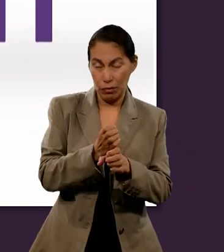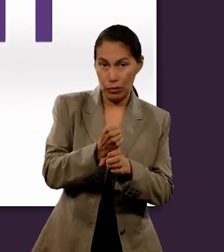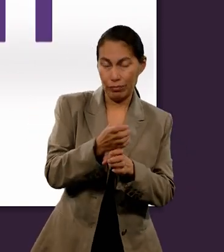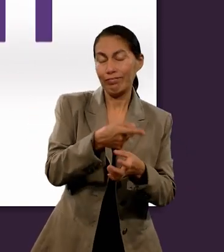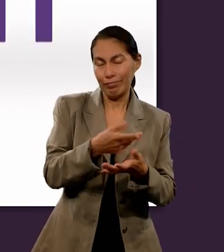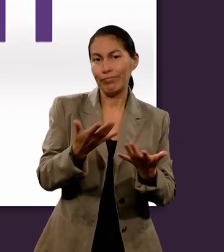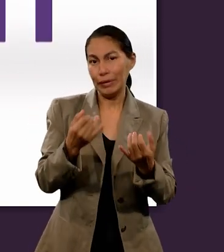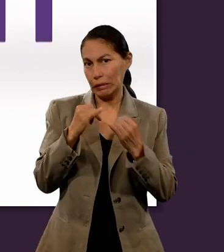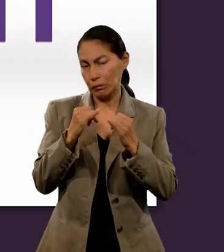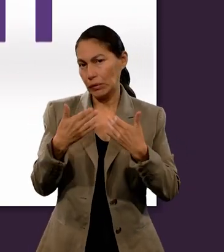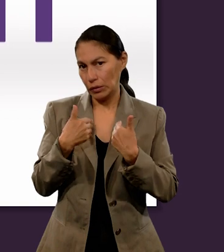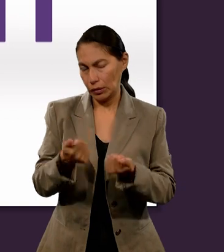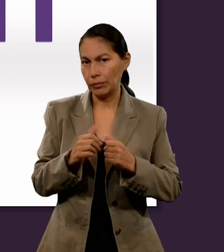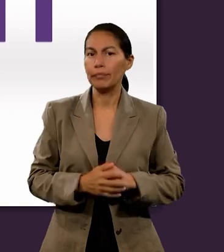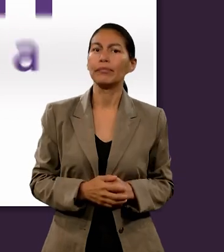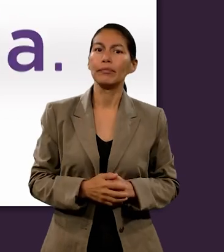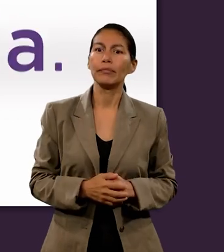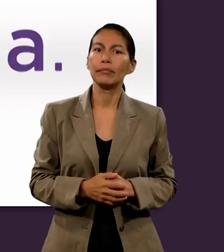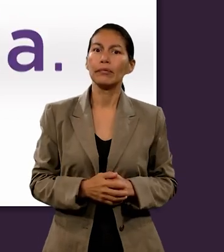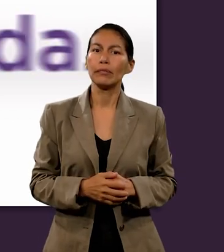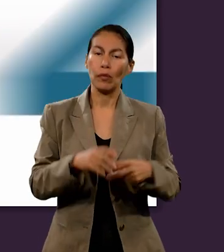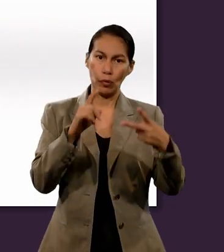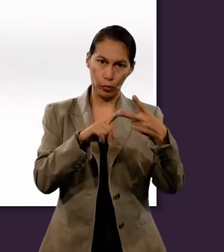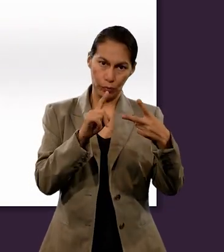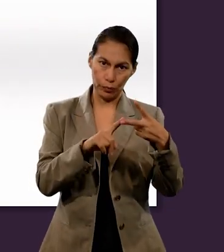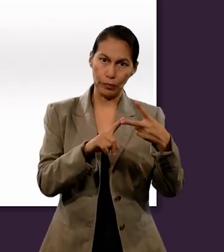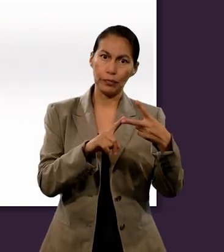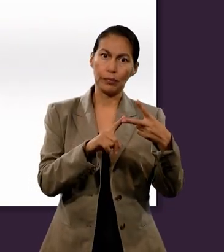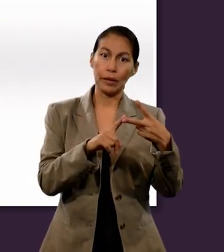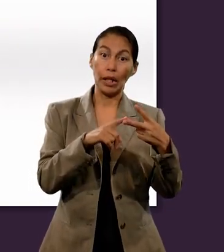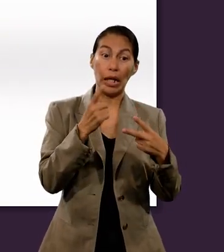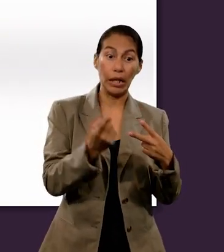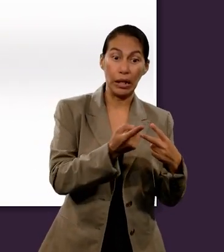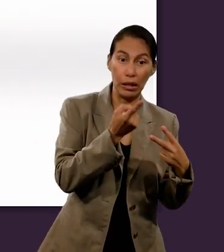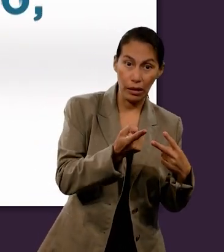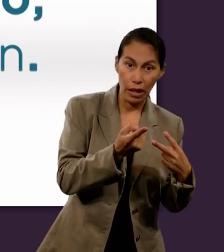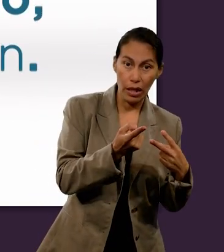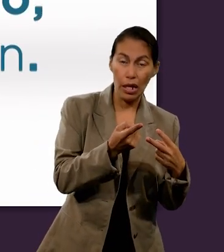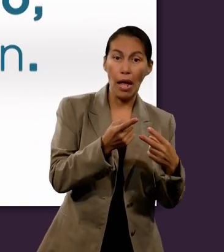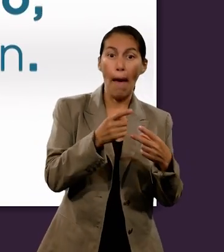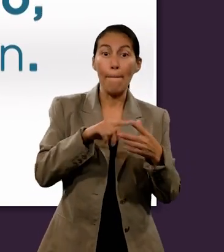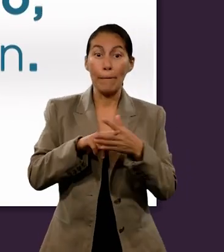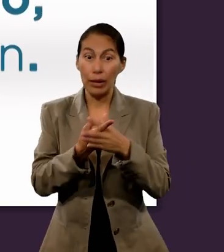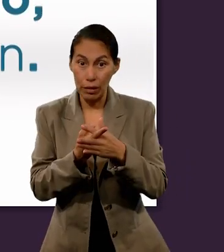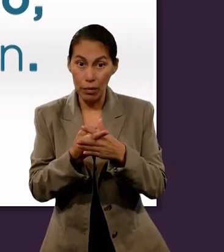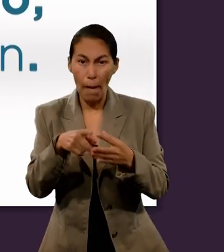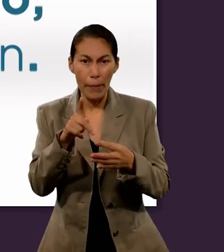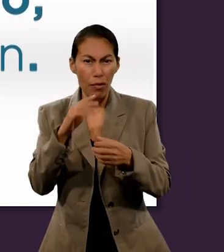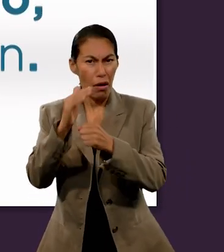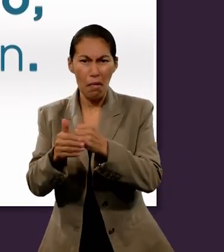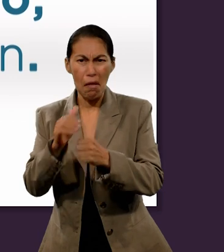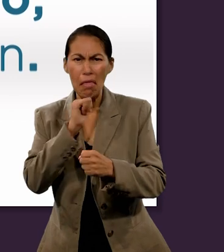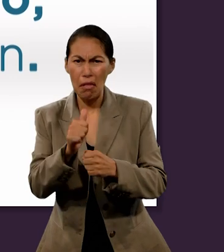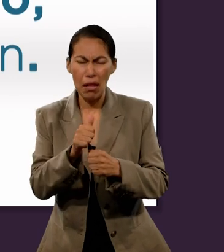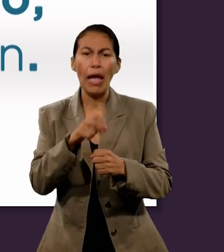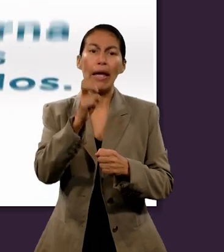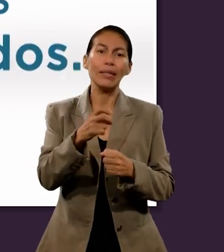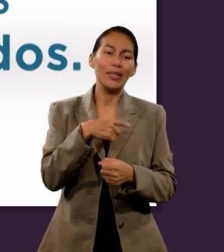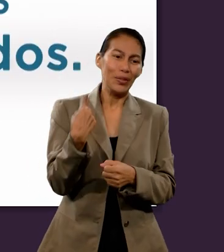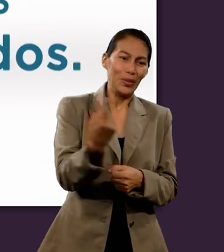este contexto. De por vida. Número 2. La eternidad con principio pero sin fin. La vida